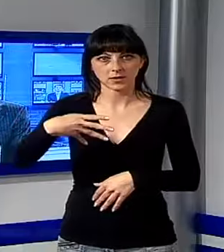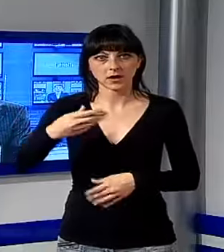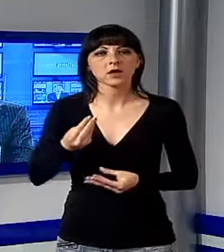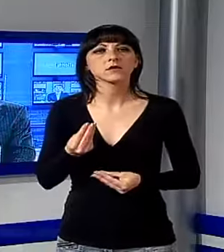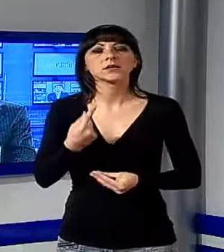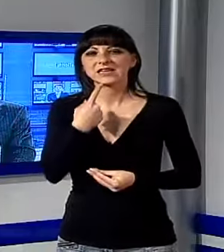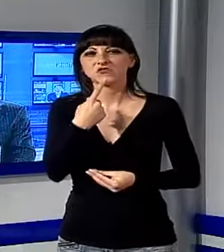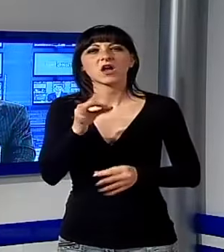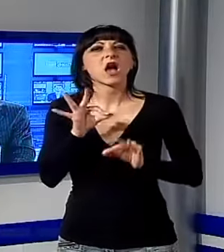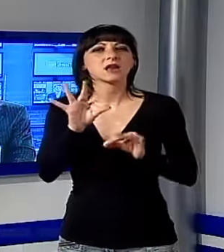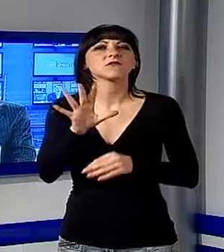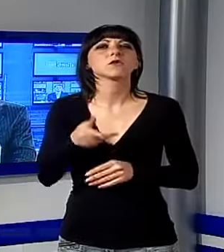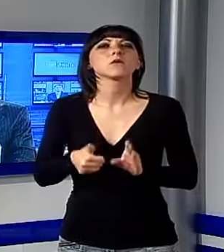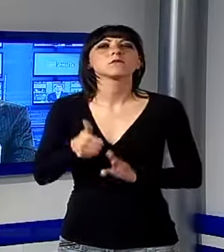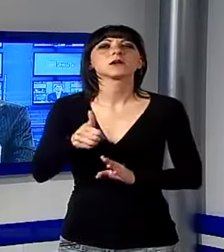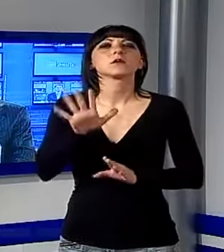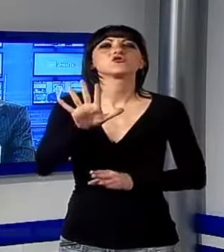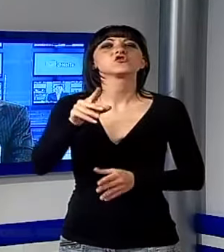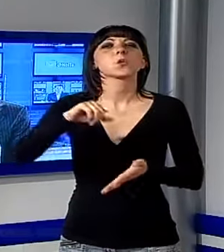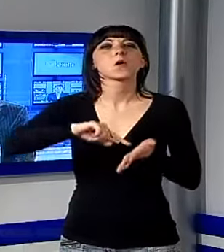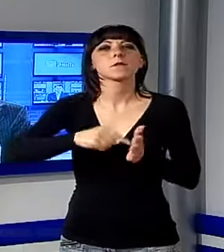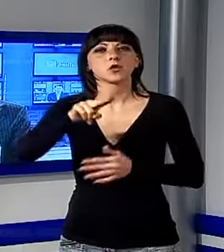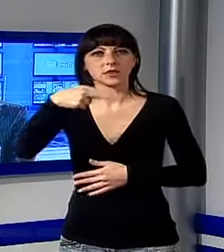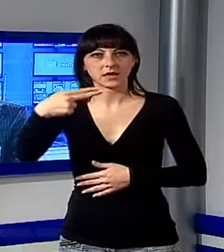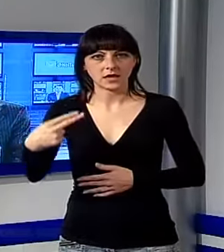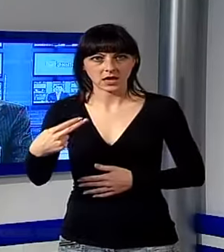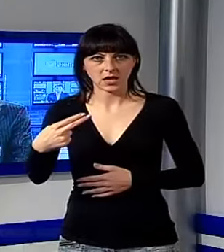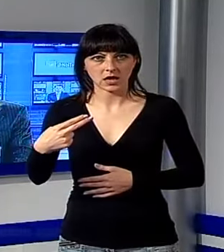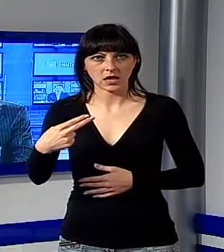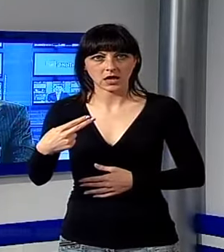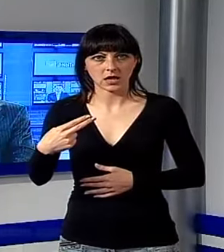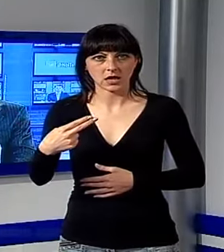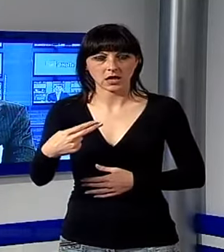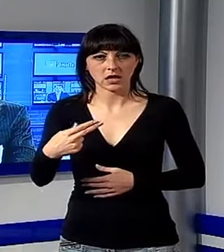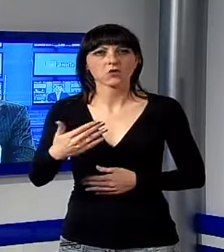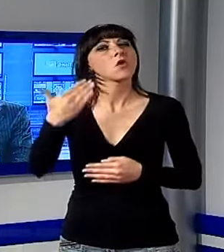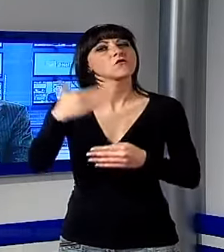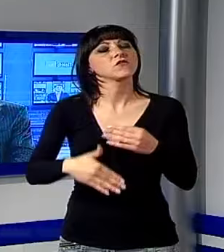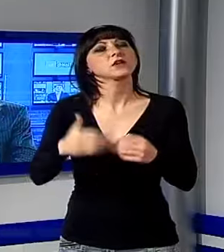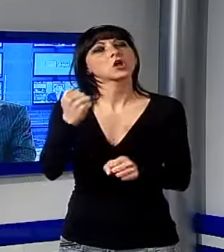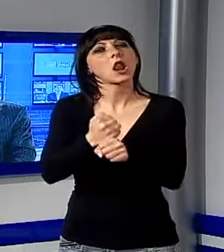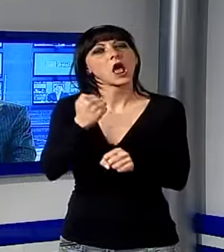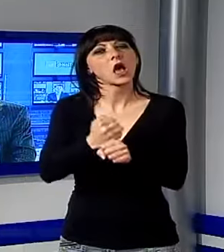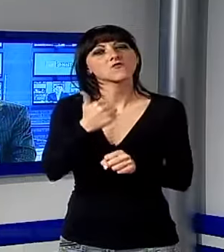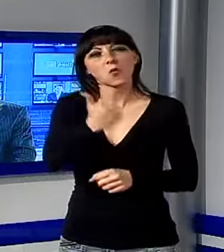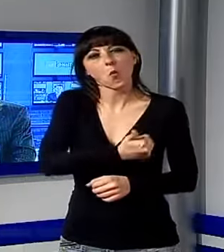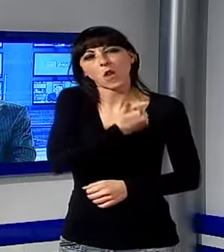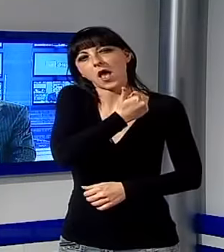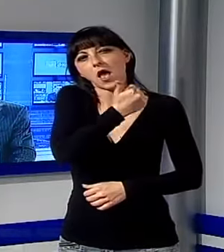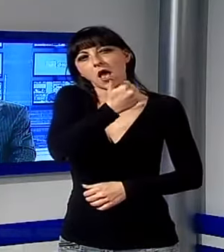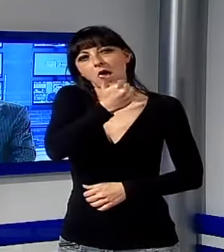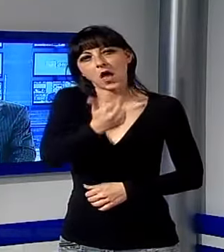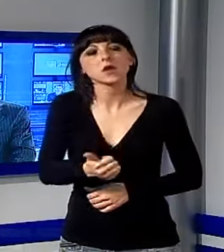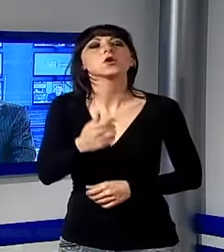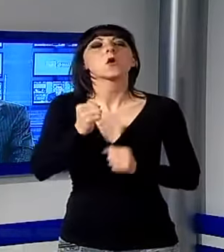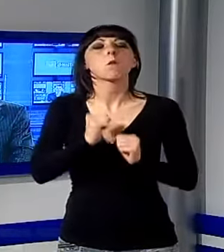5 milioni giunge a compimento il lavoro di un anno, afferma una risposta concreta che permette di dare via libera alla fase